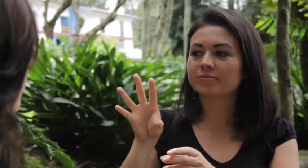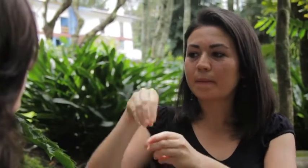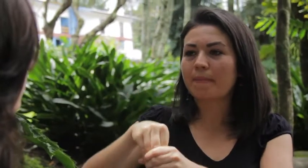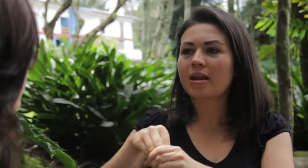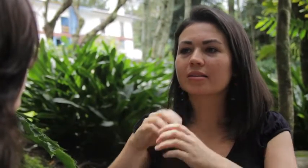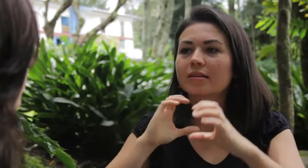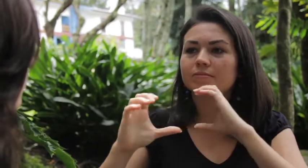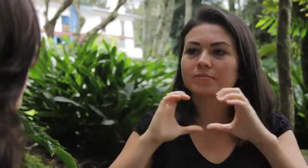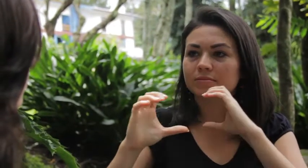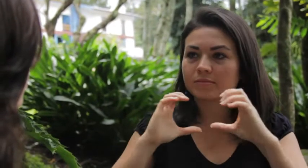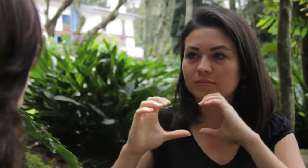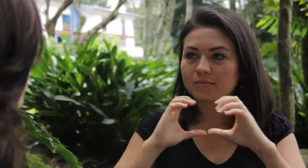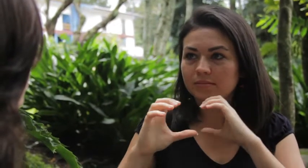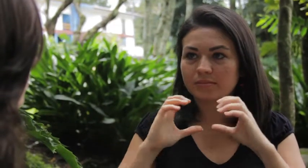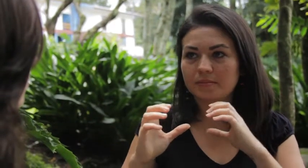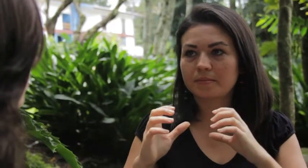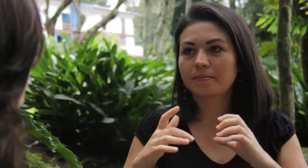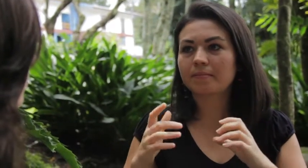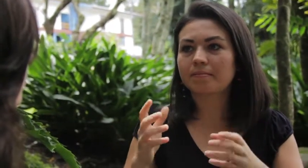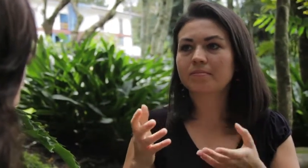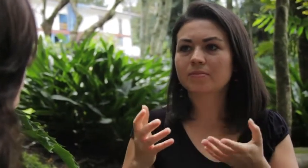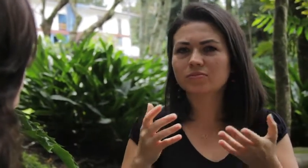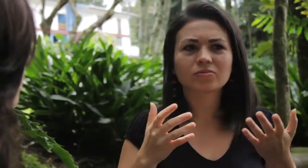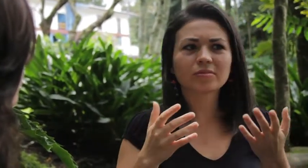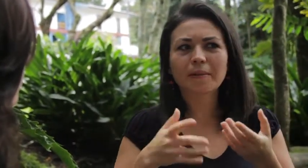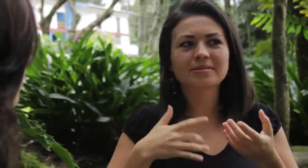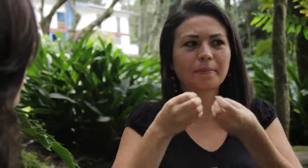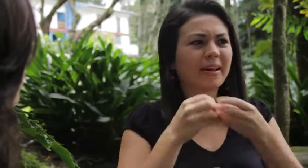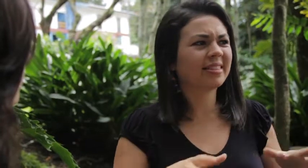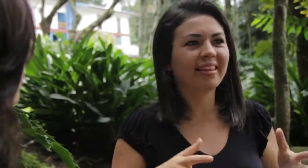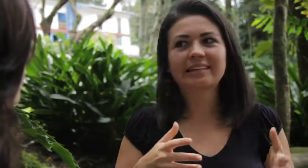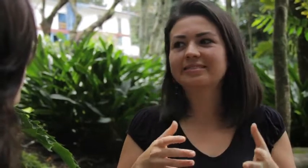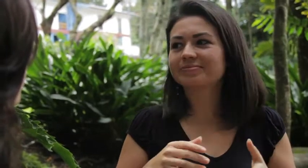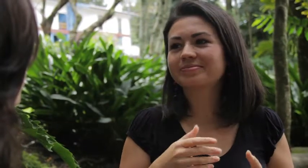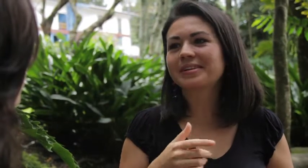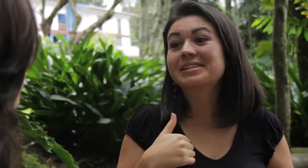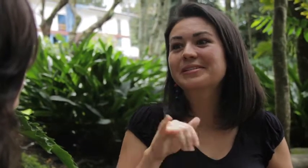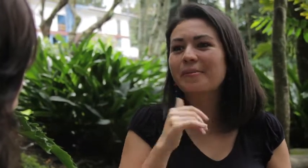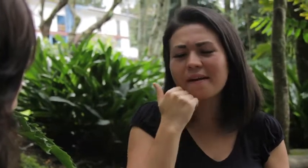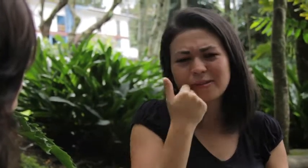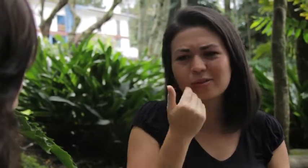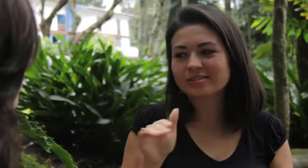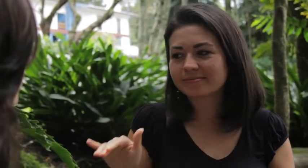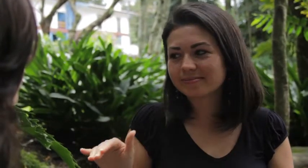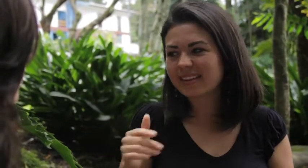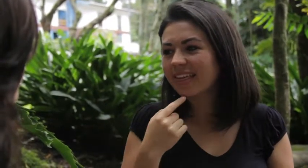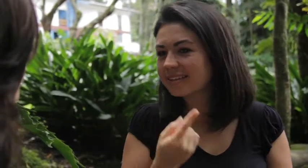Sentía Como que no me incluían En la comunicación Me sentía perdida Y también me